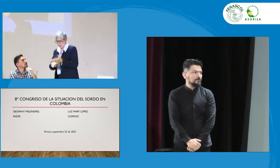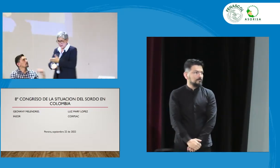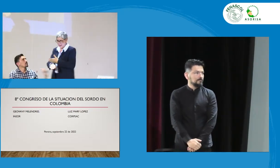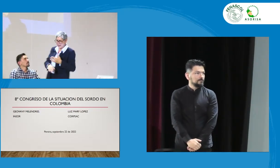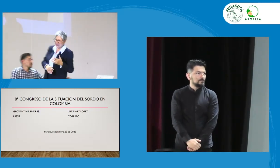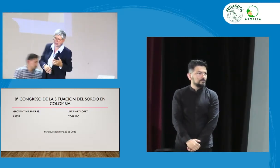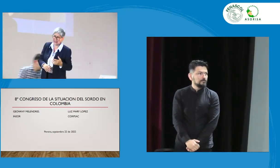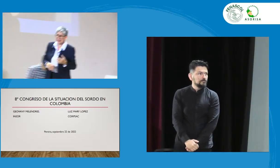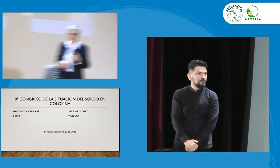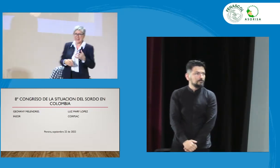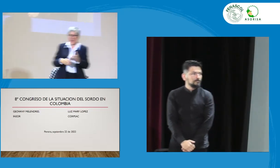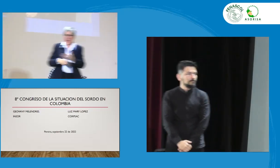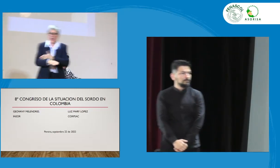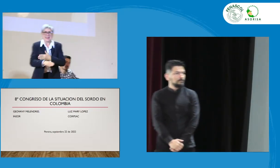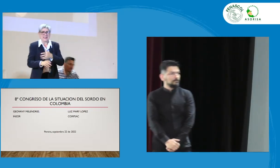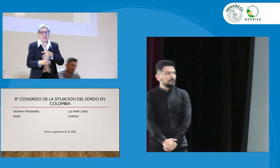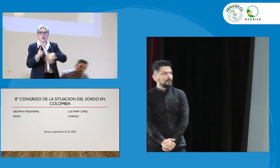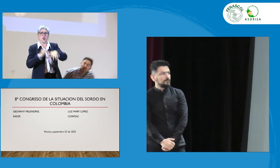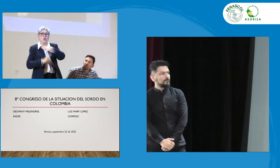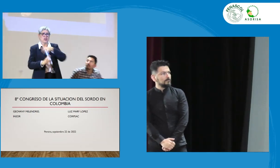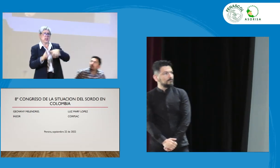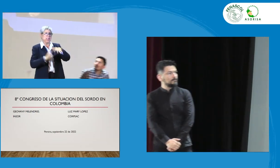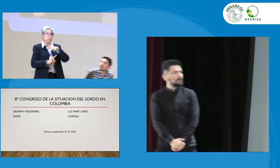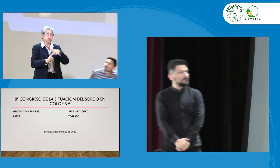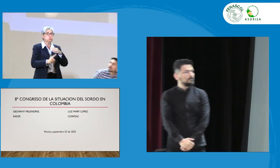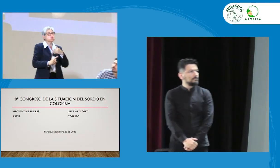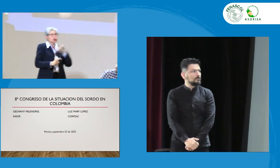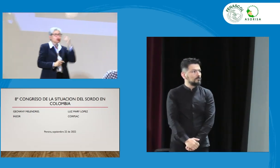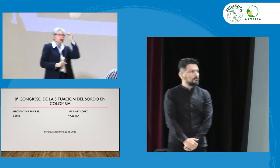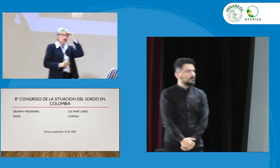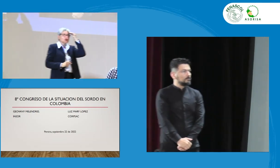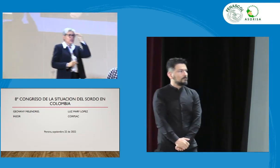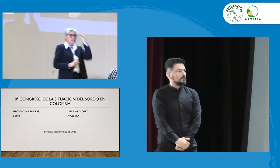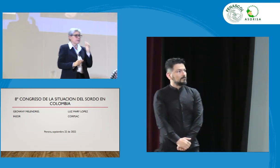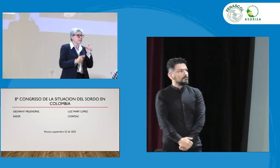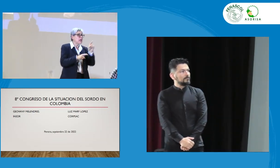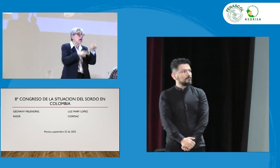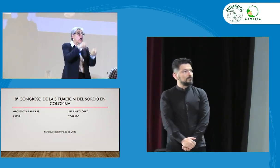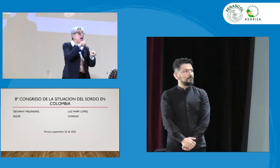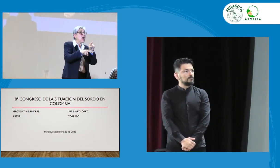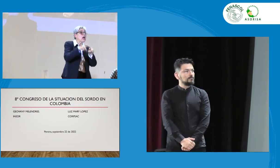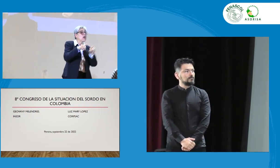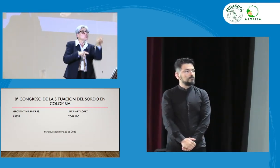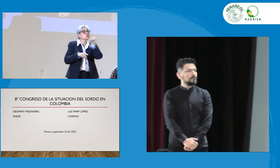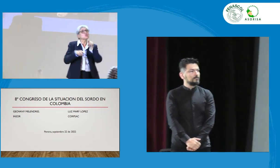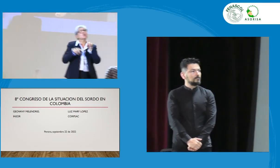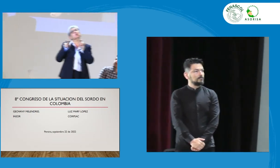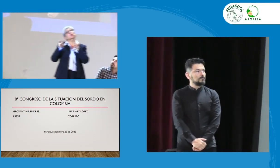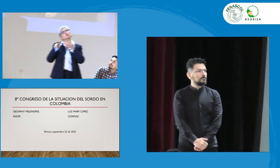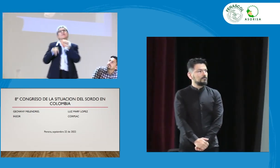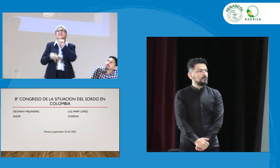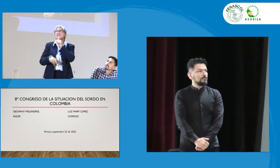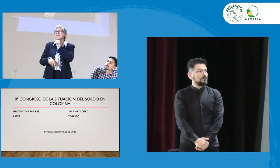yo quisiera dar un poco de contexto. Sé que algunos están, digamos, vimos la